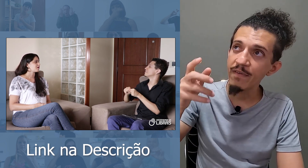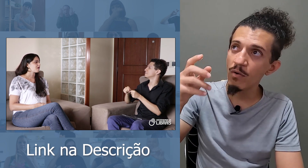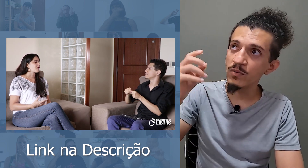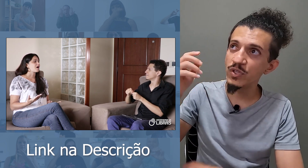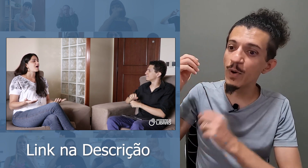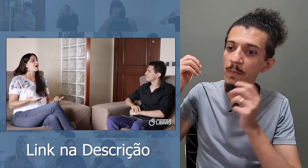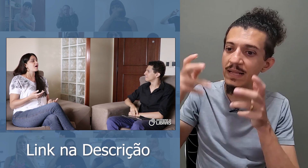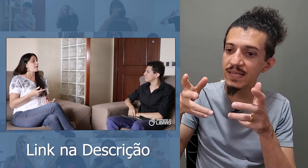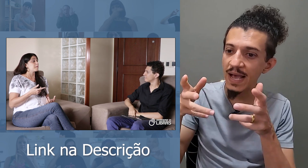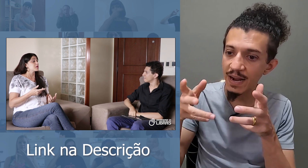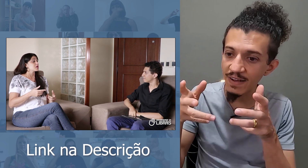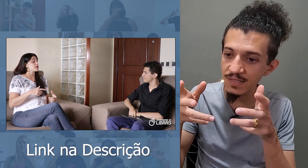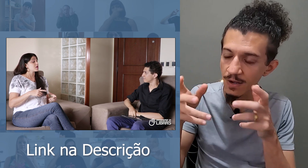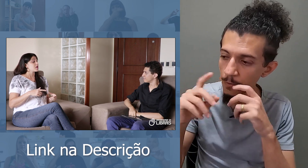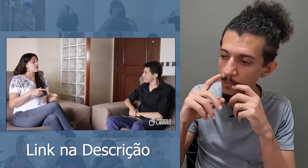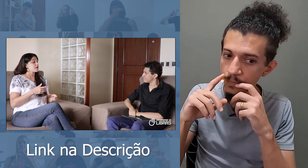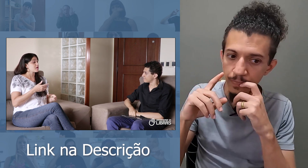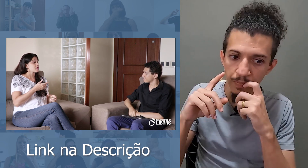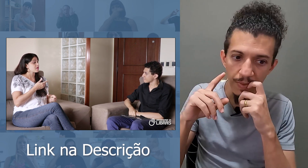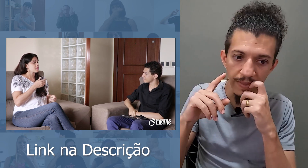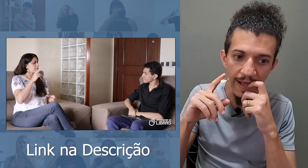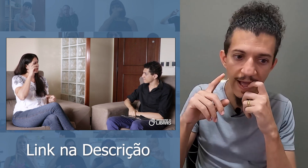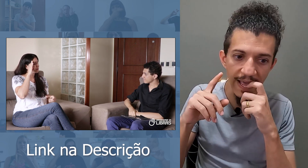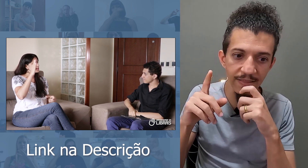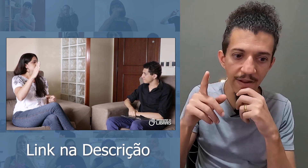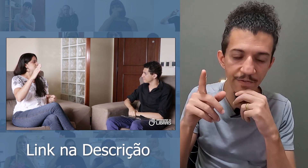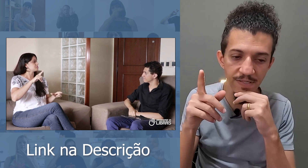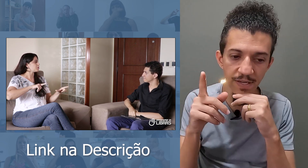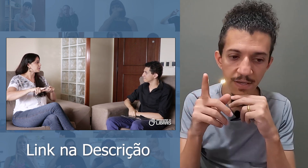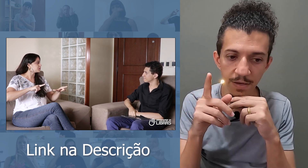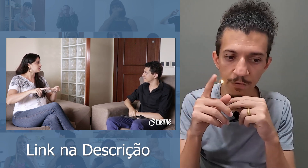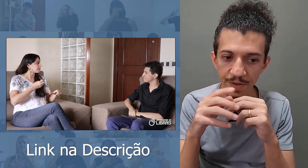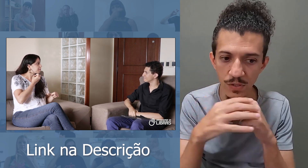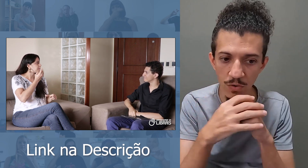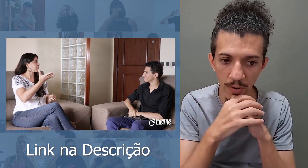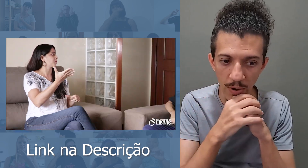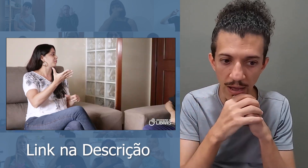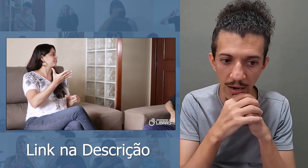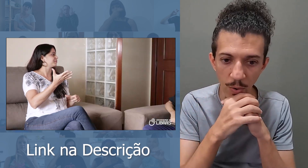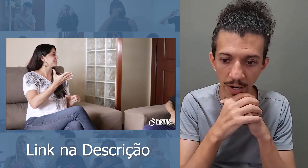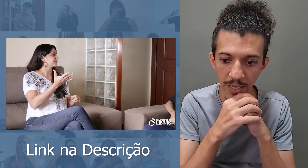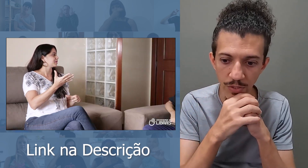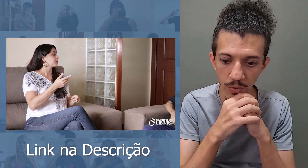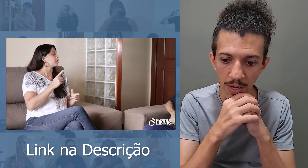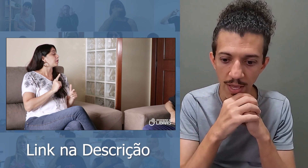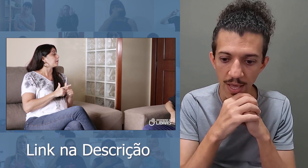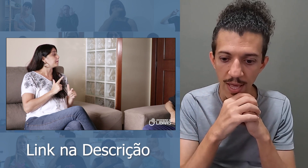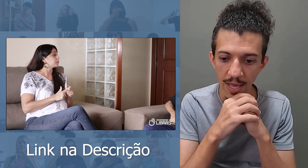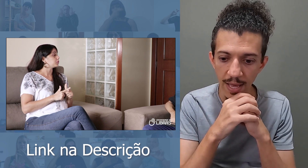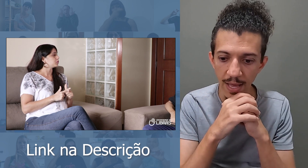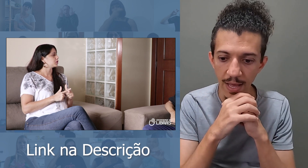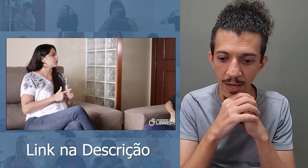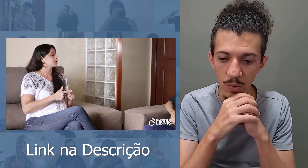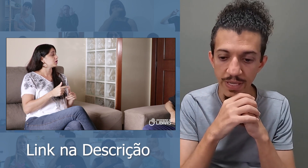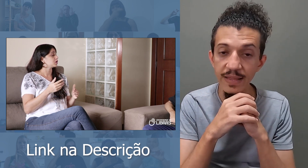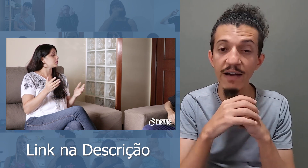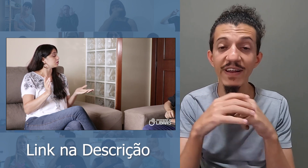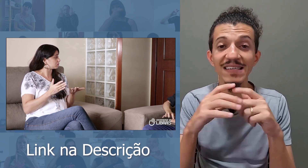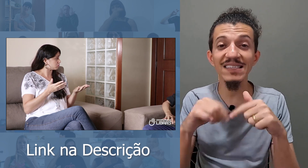eu disponibilizei a gravação da entrevista que eu fiz com a Luana Lídio, quando ela tinha